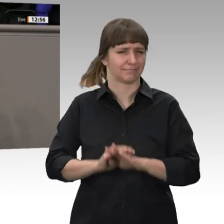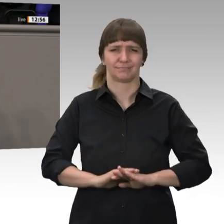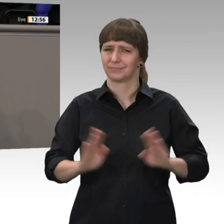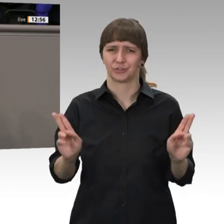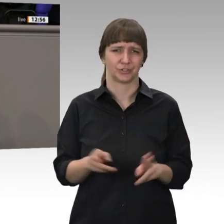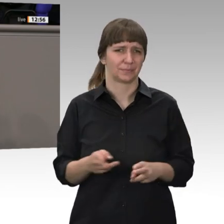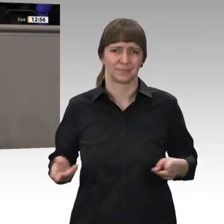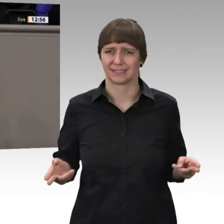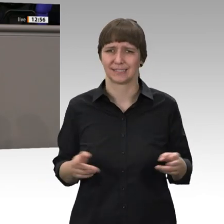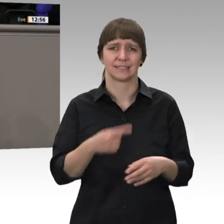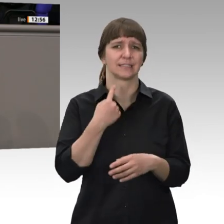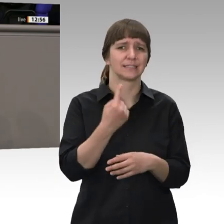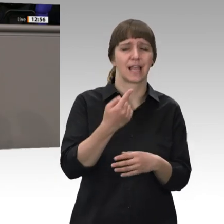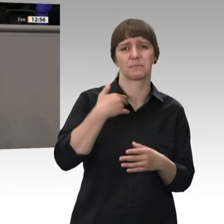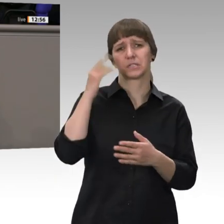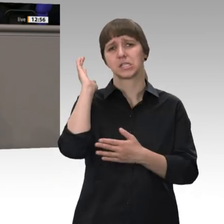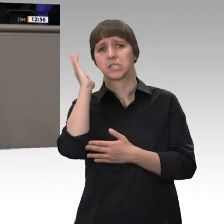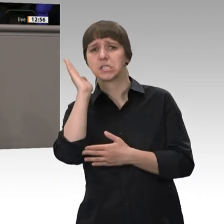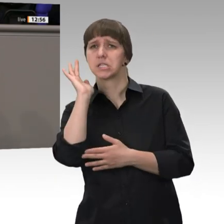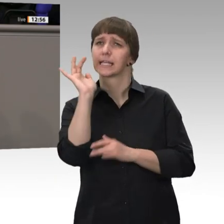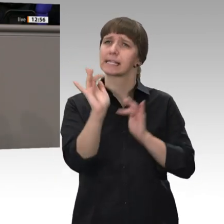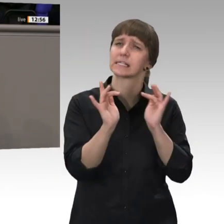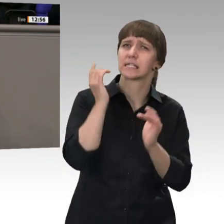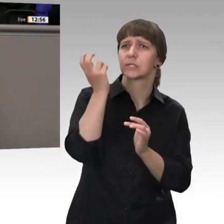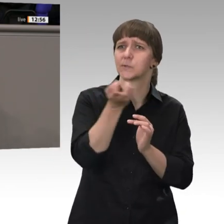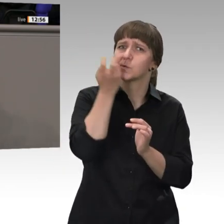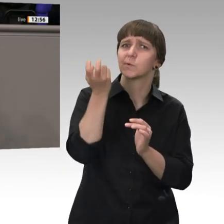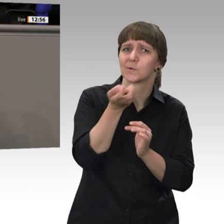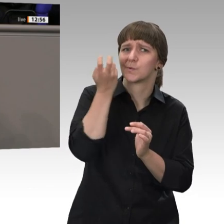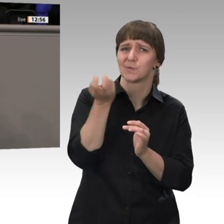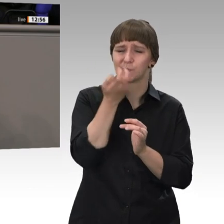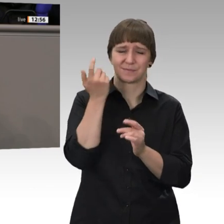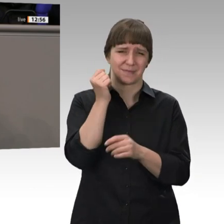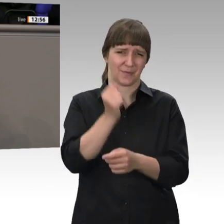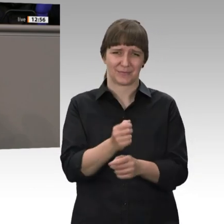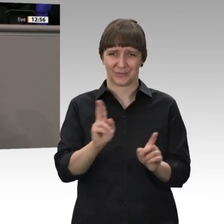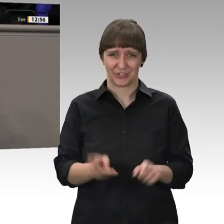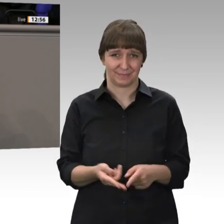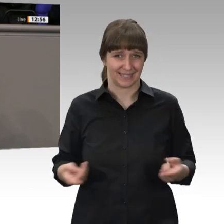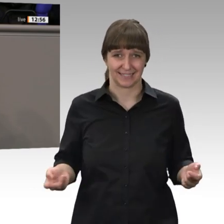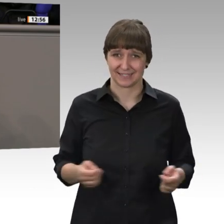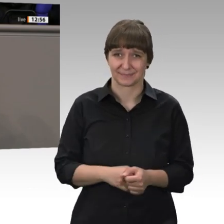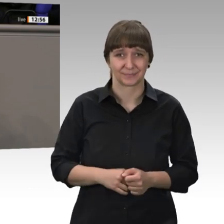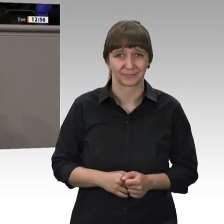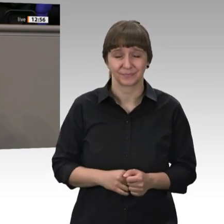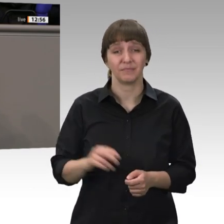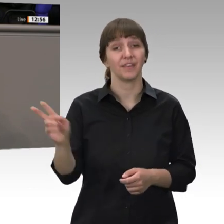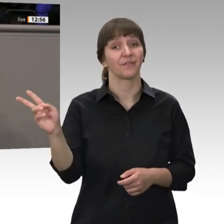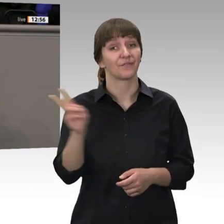verzweifelten Suche nach Kritikpunkten behauptet haben. Wer mehr als 30 Entgeltpunkte hat, hat